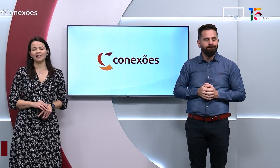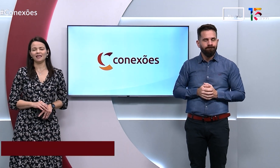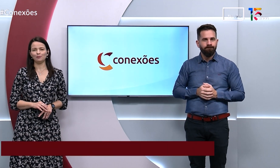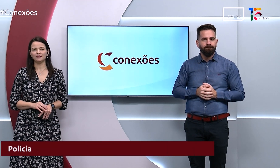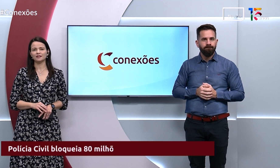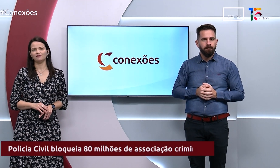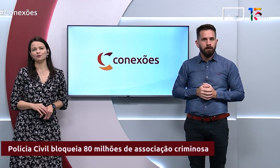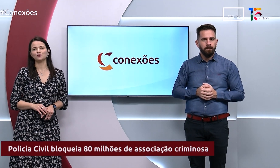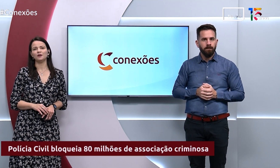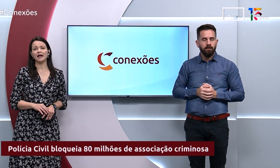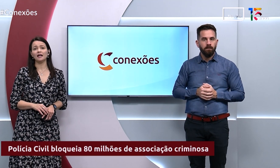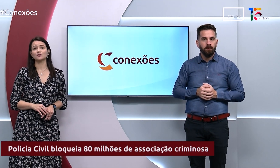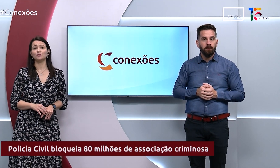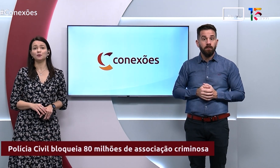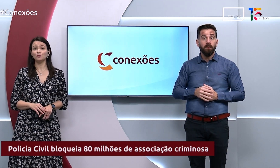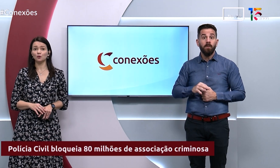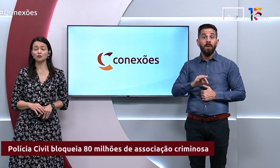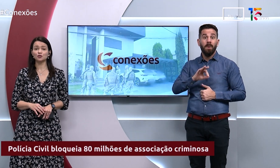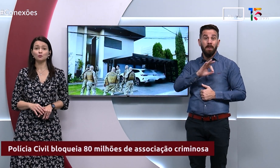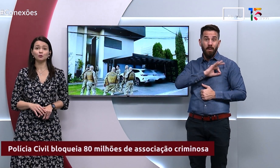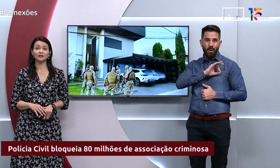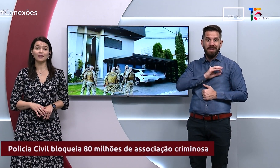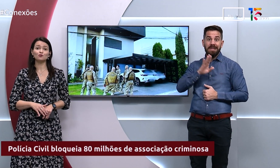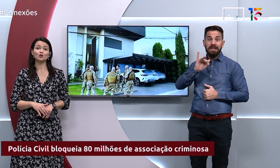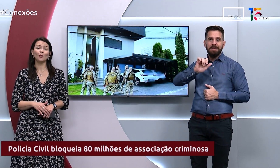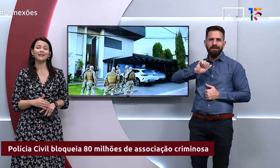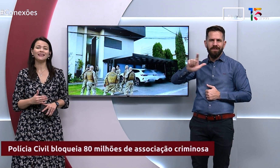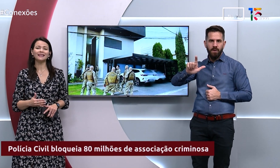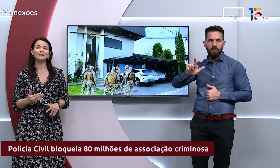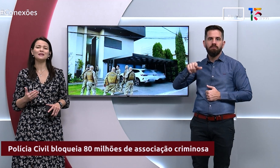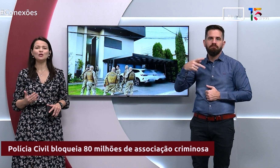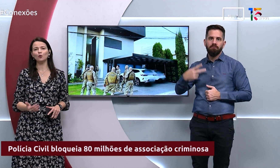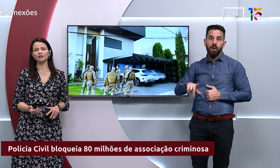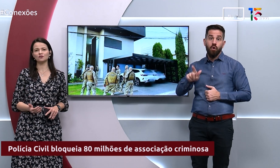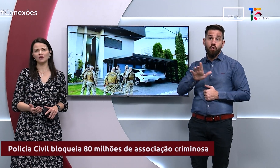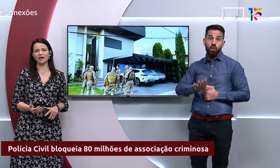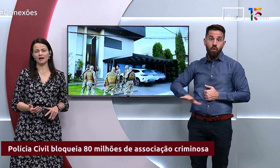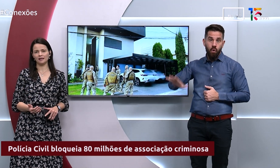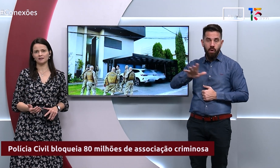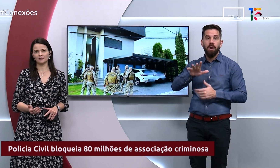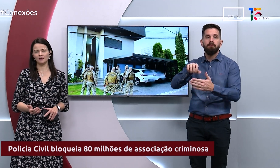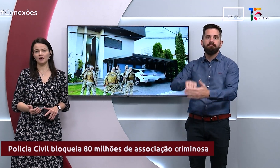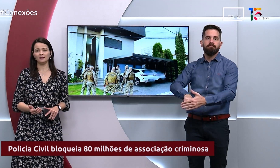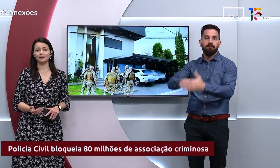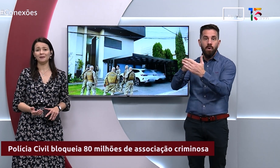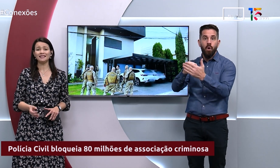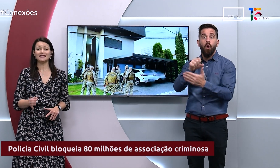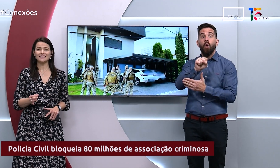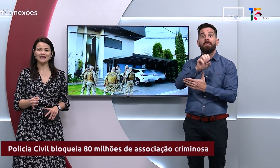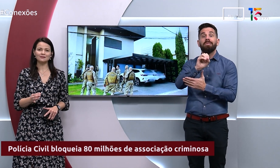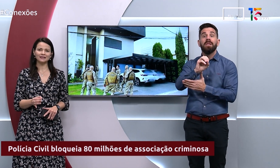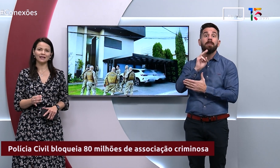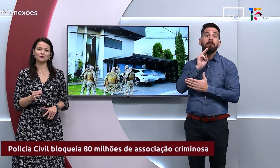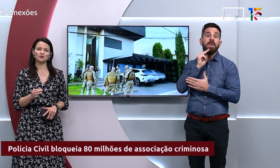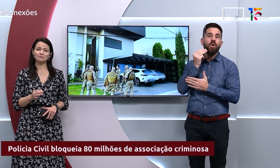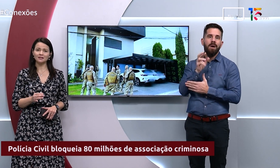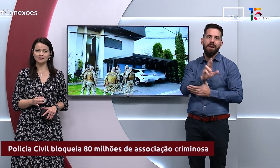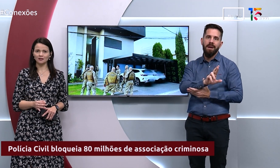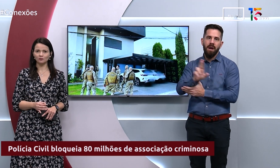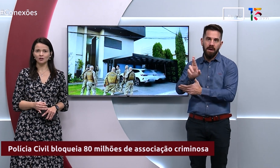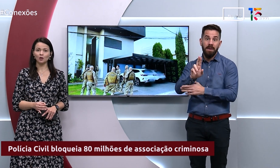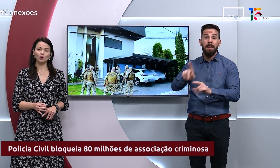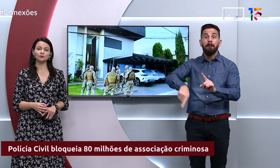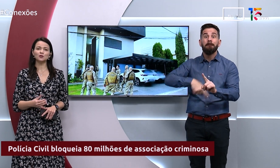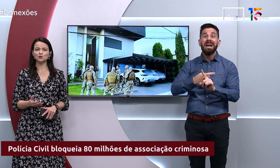E a Polícia Civil de Goiás cumpriu hoje um bloqueio de R 80 milhões e também seis mandados de